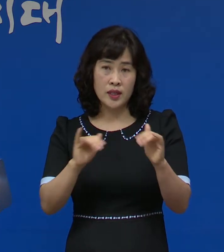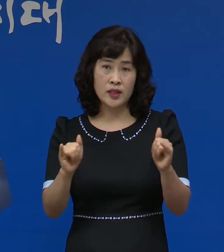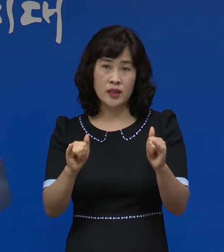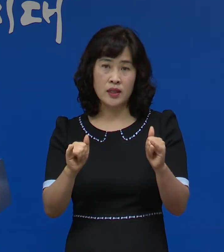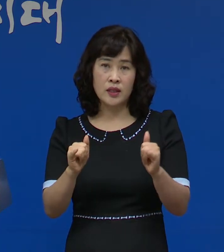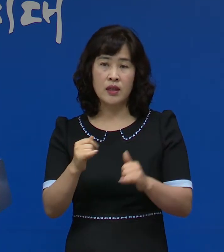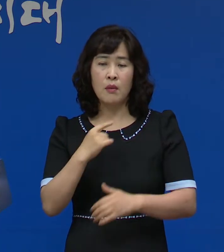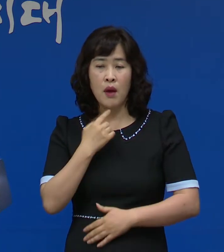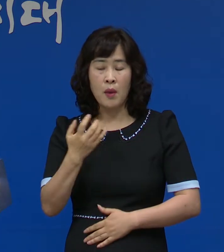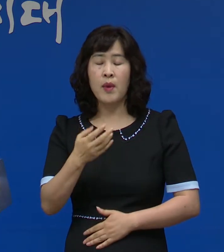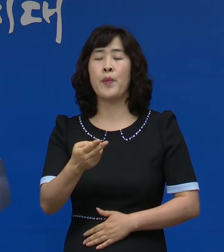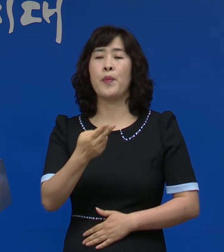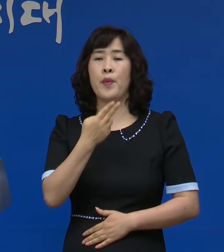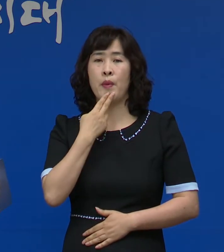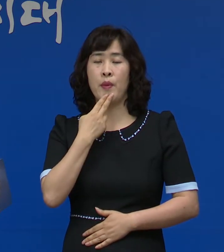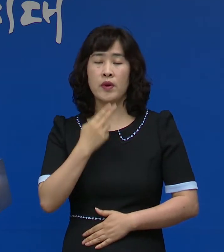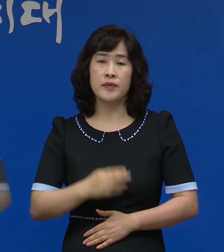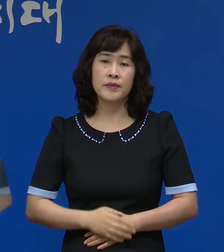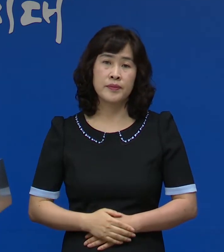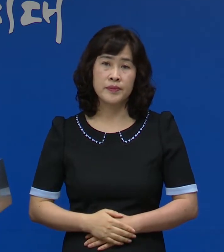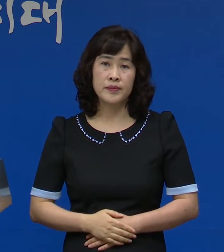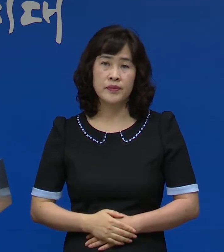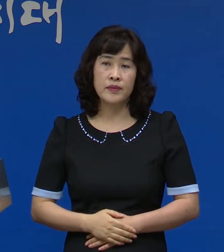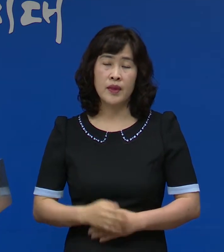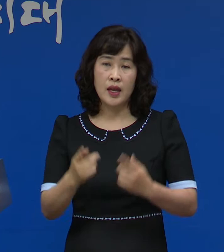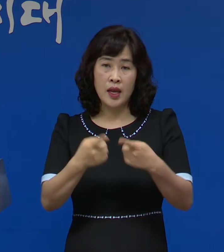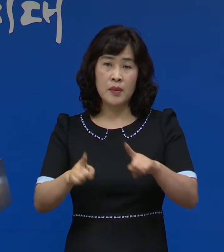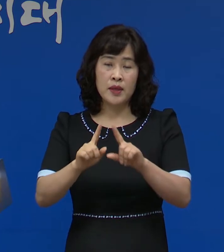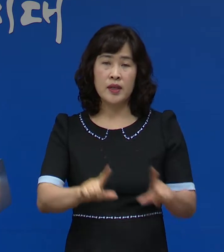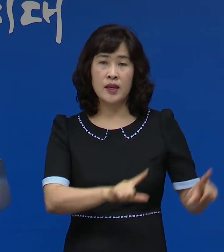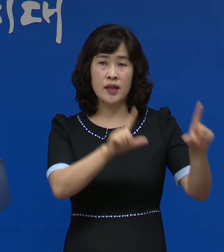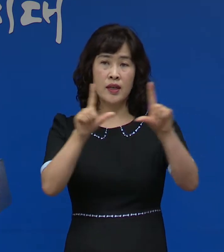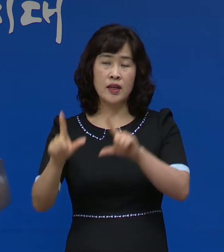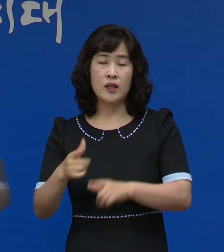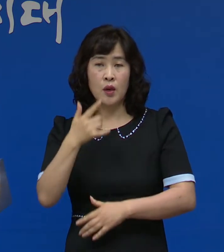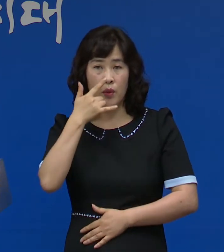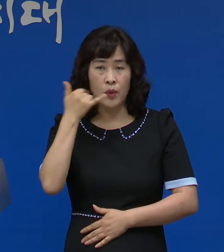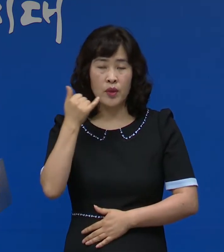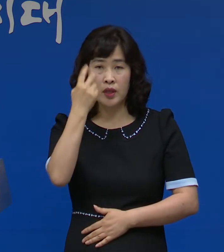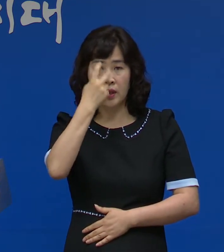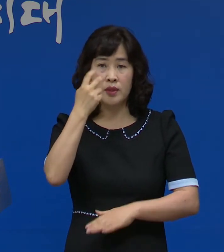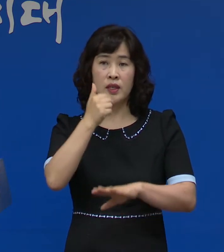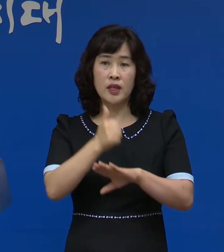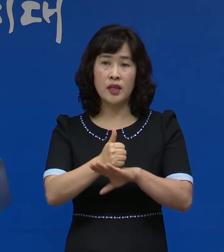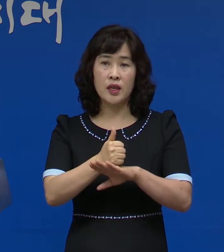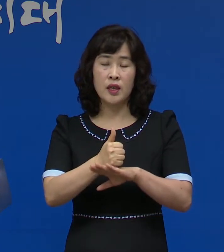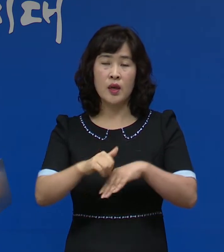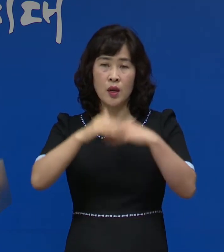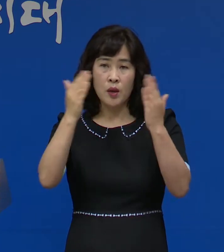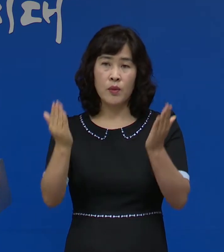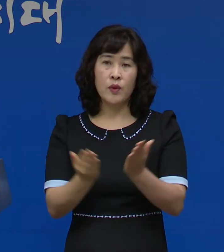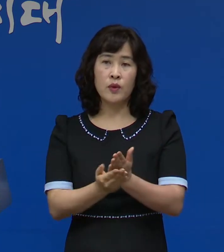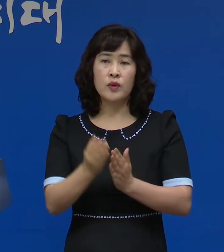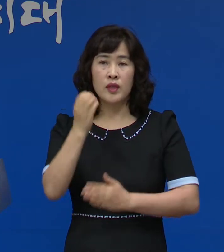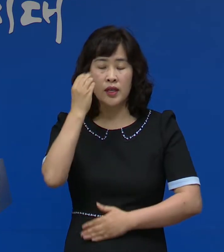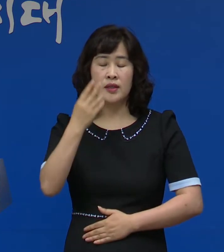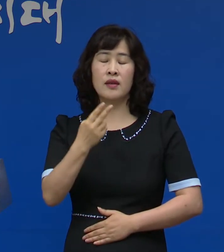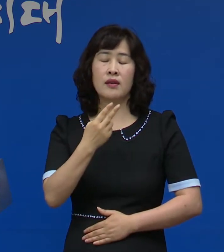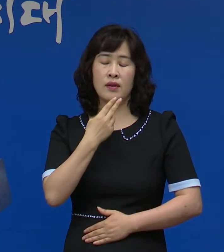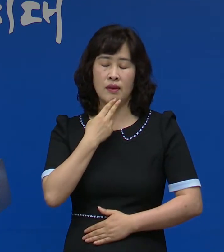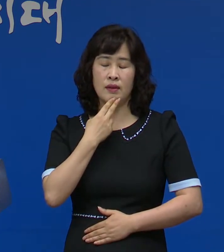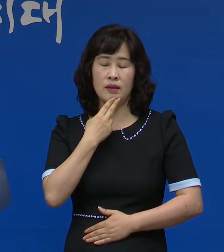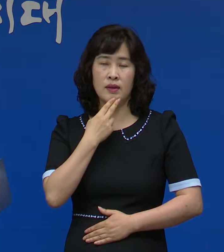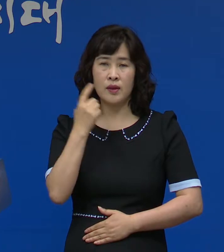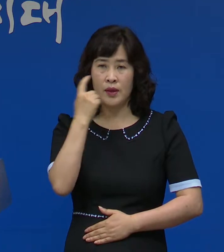증상이 없는 상태이며 함께 거주하고 있는 부모님 검사 결과 모두 음성으로